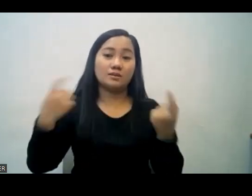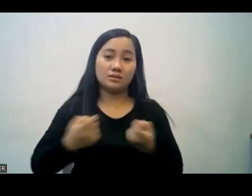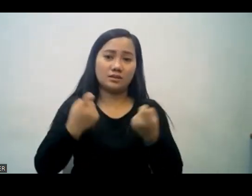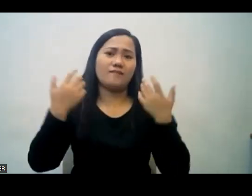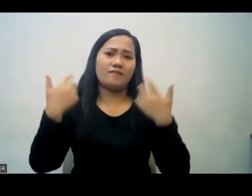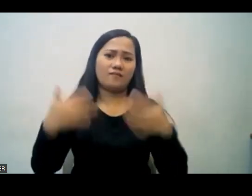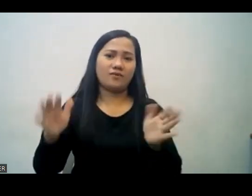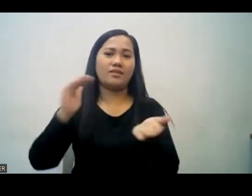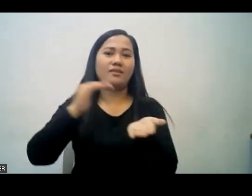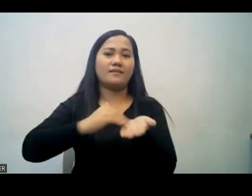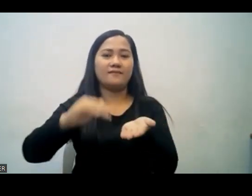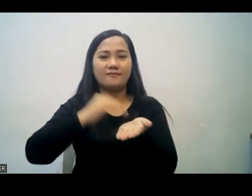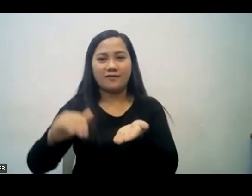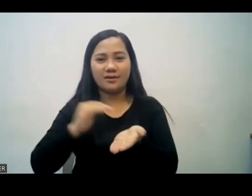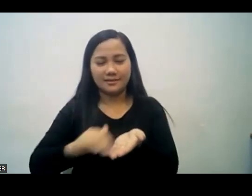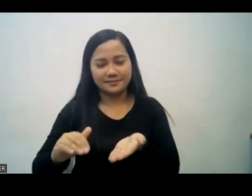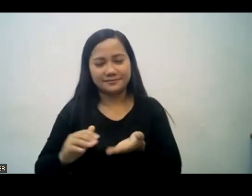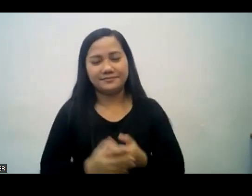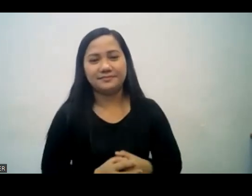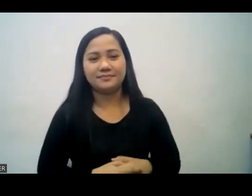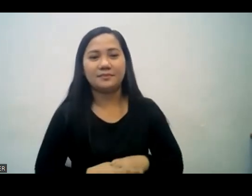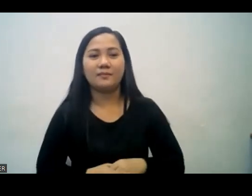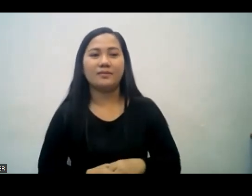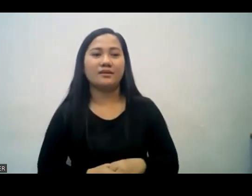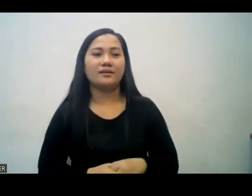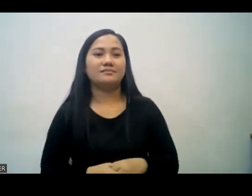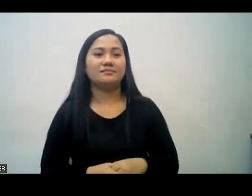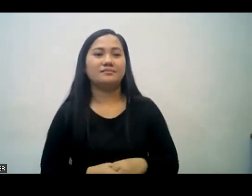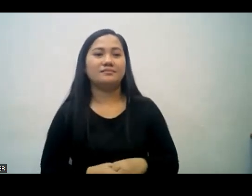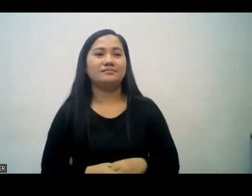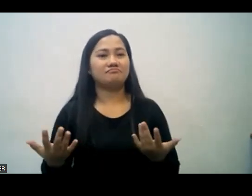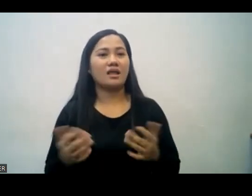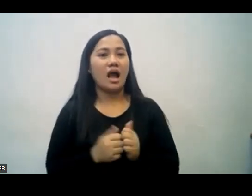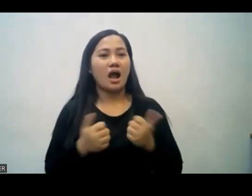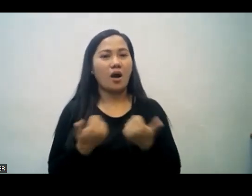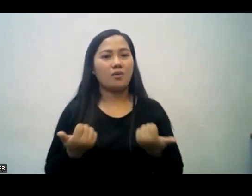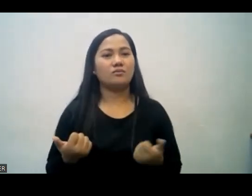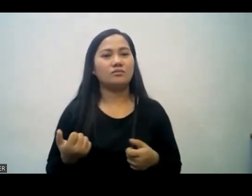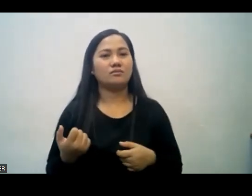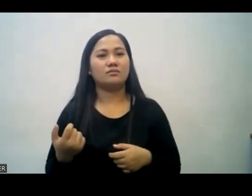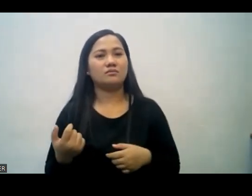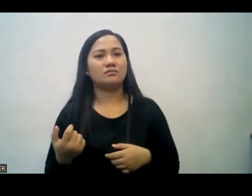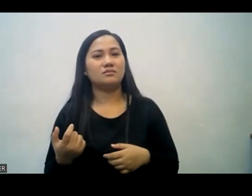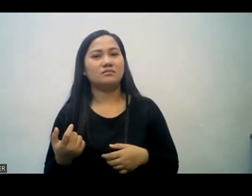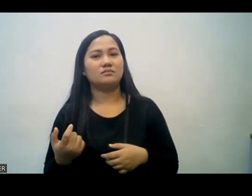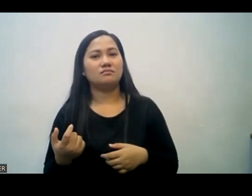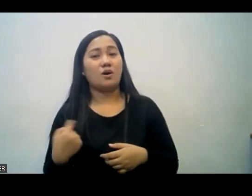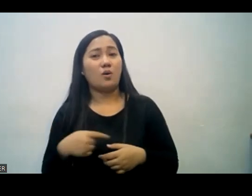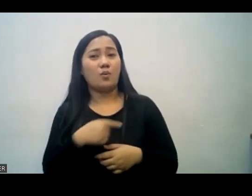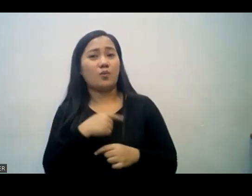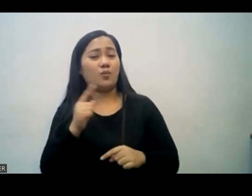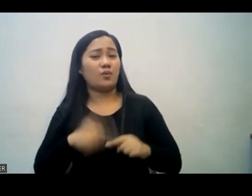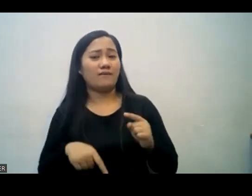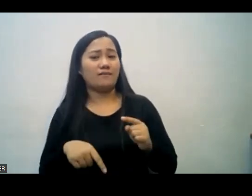Kaya lahat po ng ating mga kasalanan ay napatawad na. Then how can we not forgive even one single sin of brother